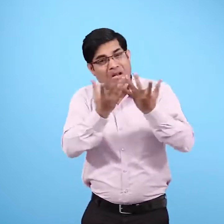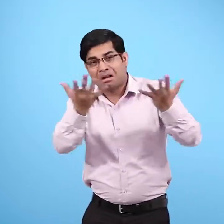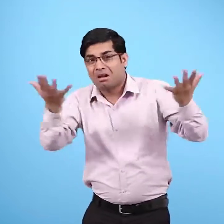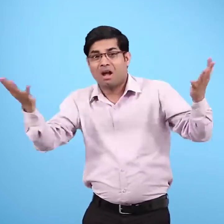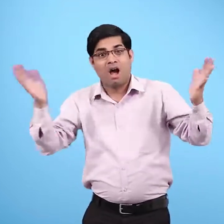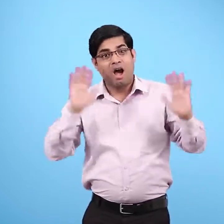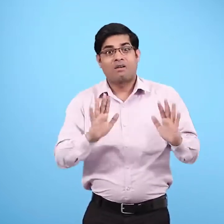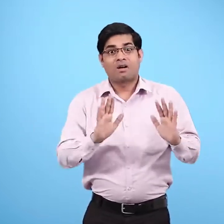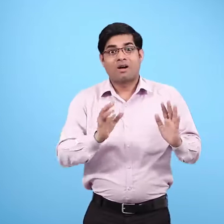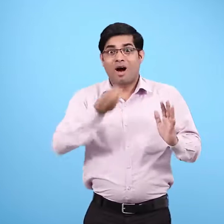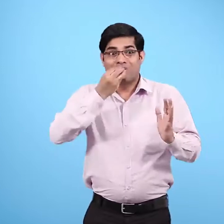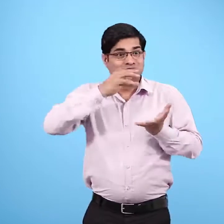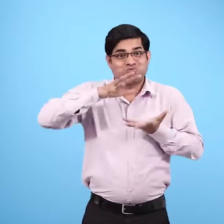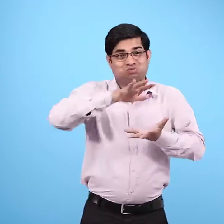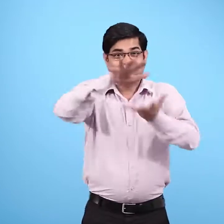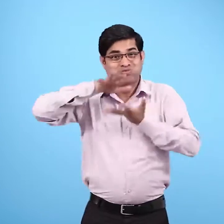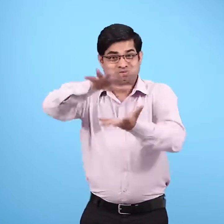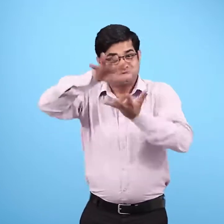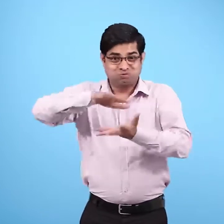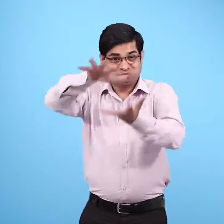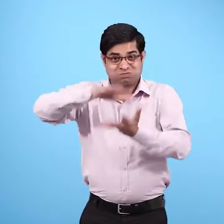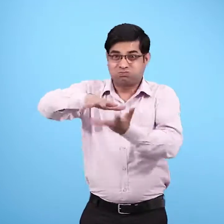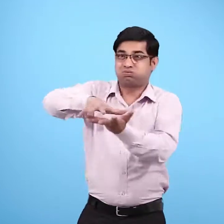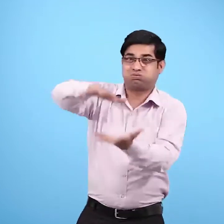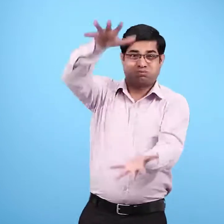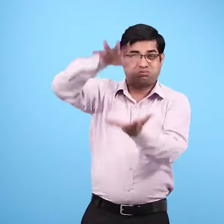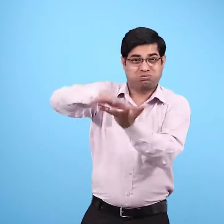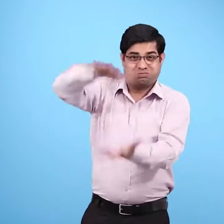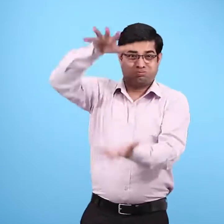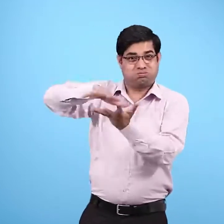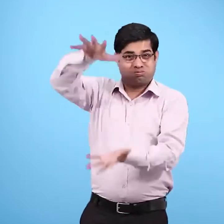कई बार तो यह धान गोदामों में पड़ा पड़ा सड़ भी जाता है